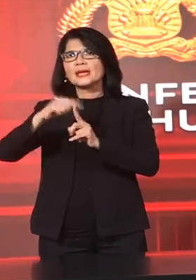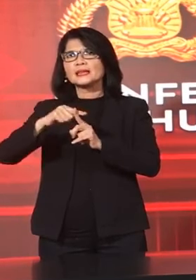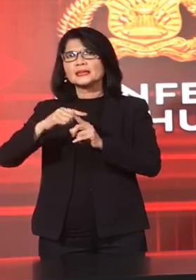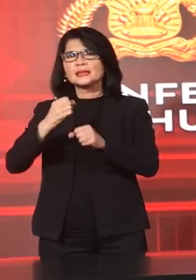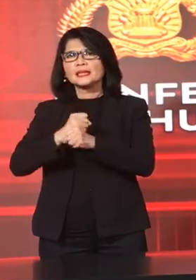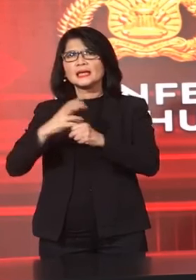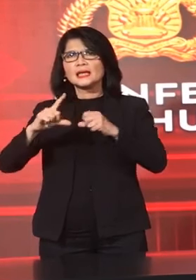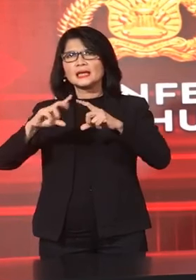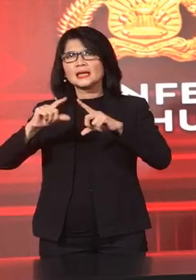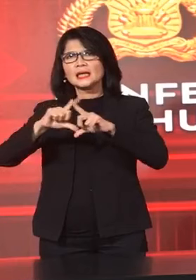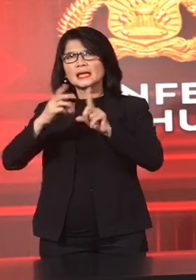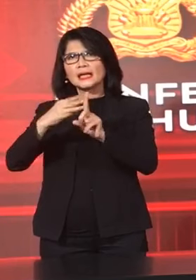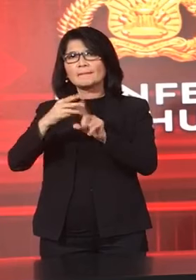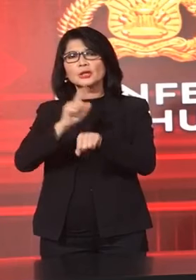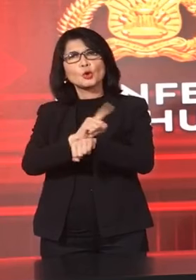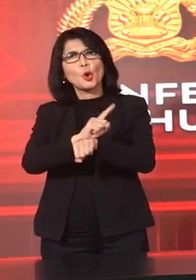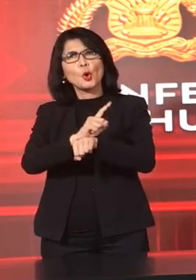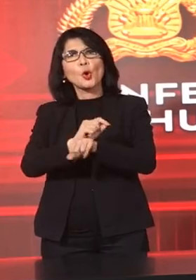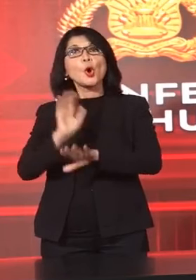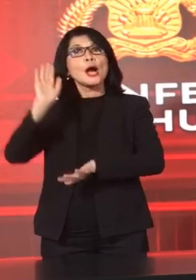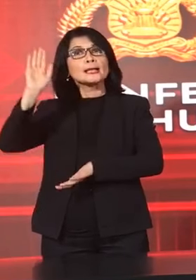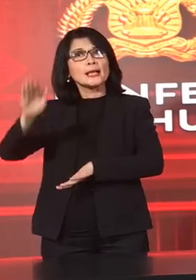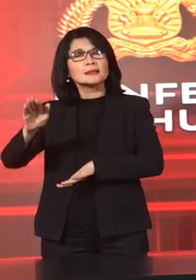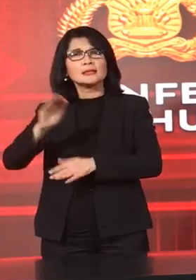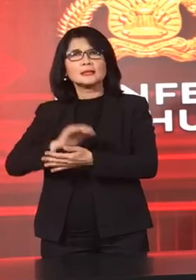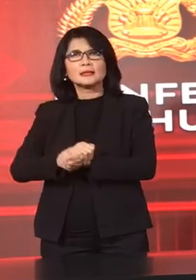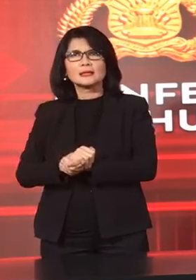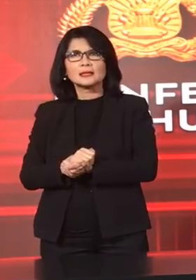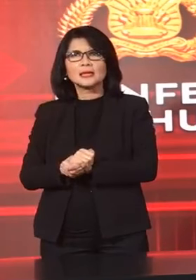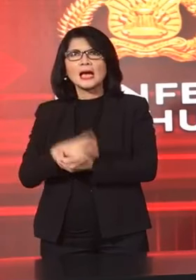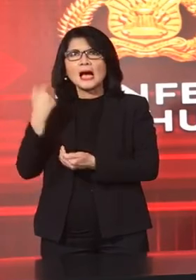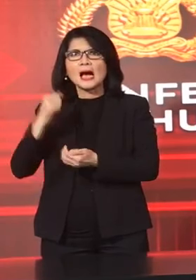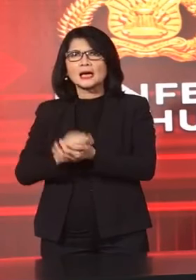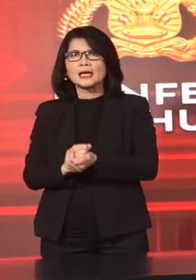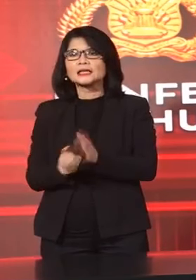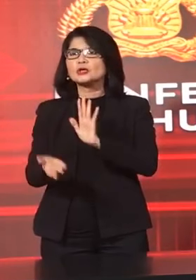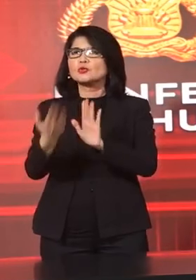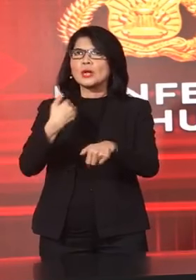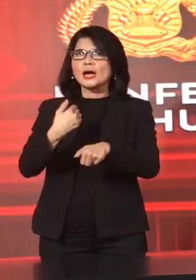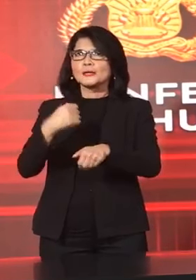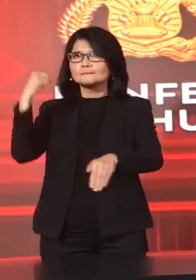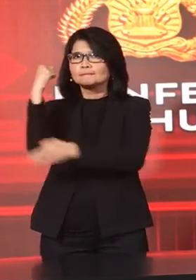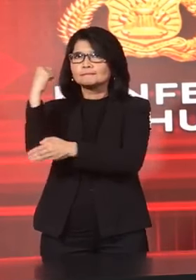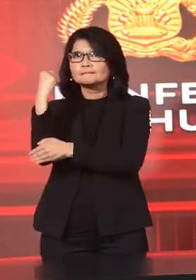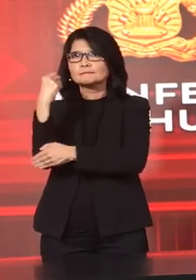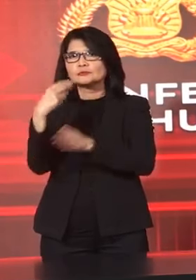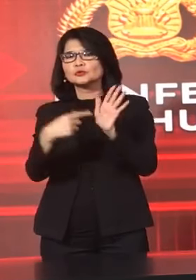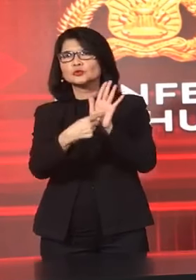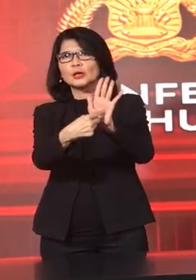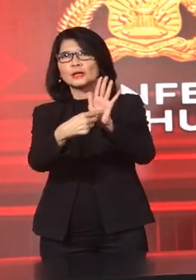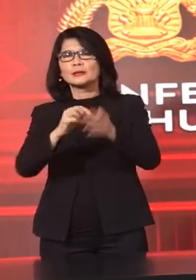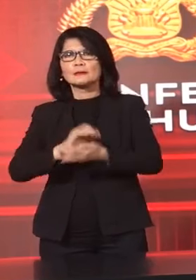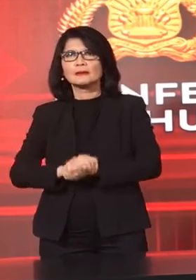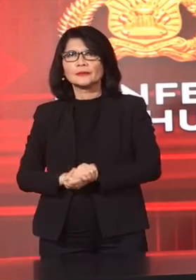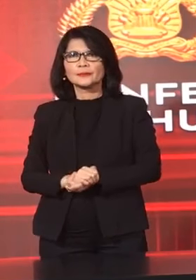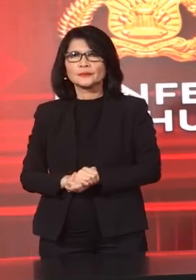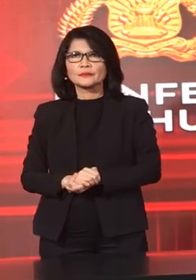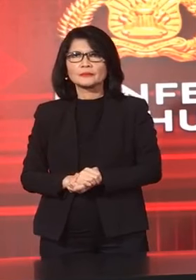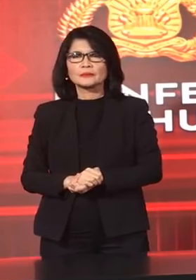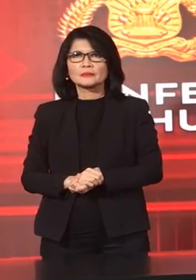Atas Nama An Nantinya Akan Dilakukan Gelar Perkara Yang Berikut